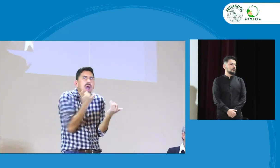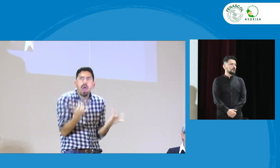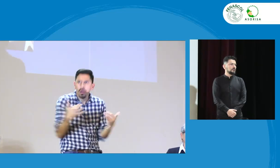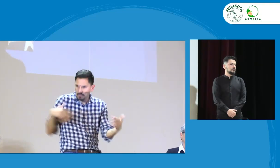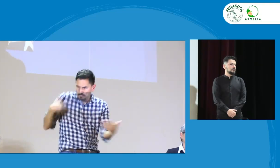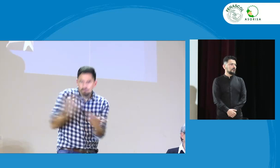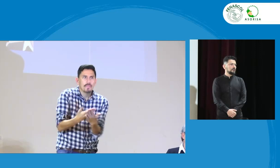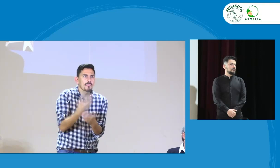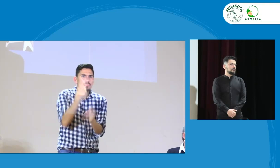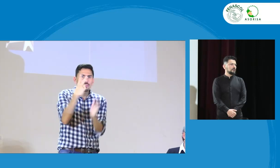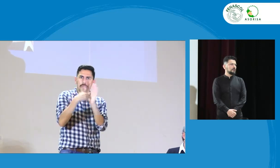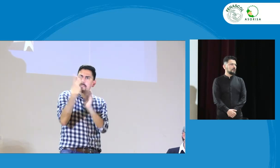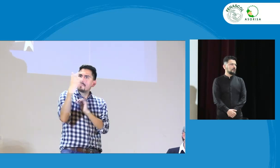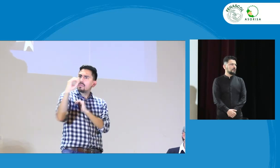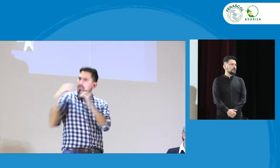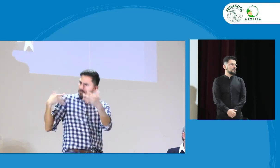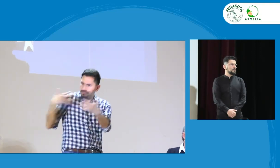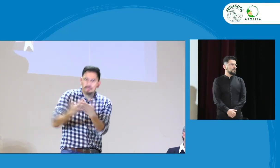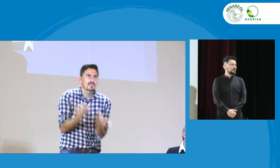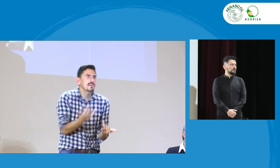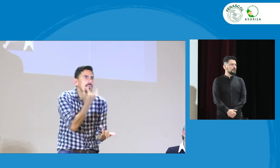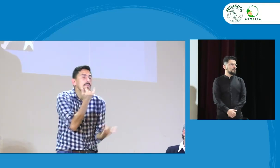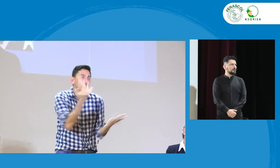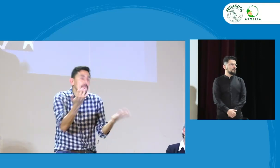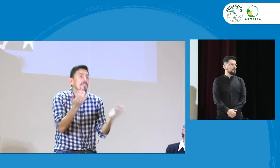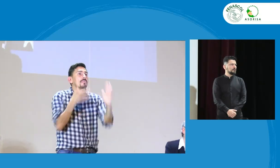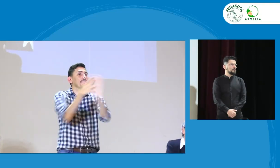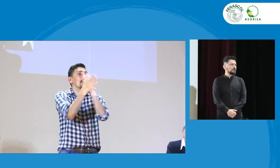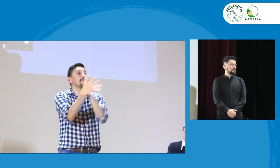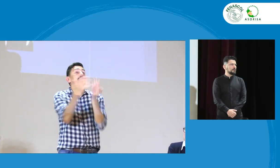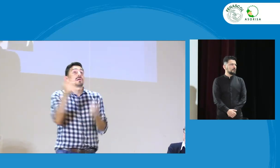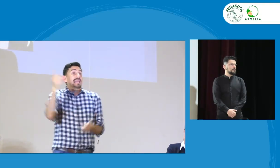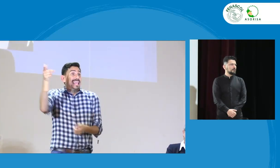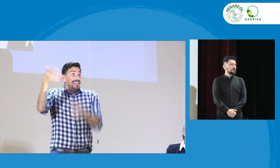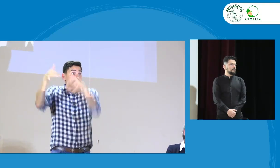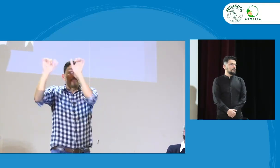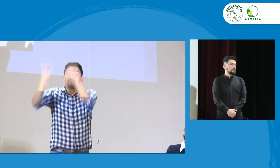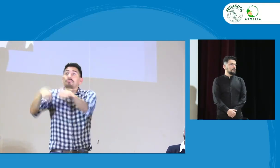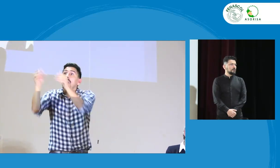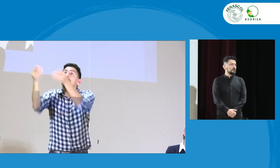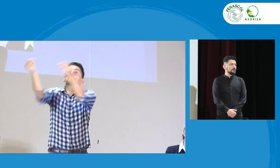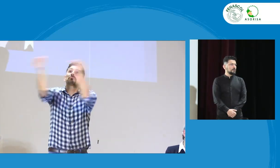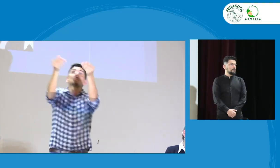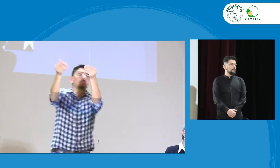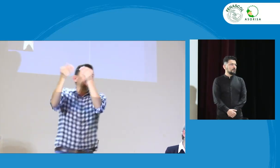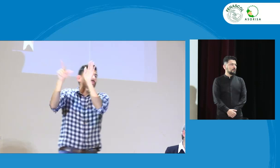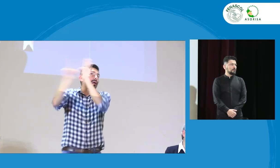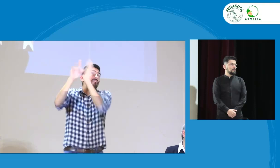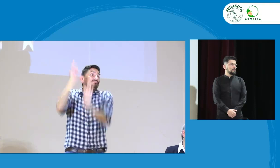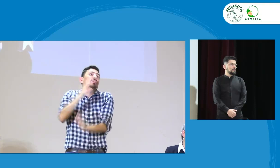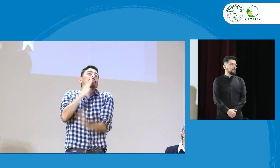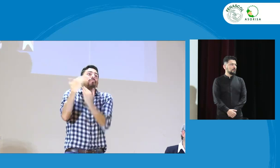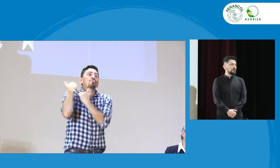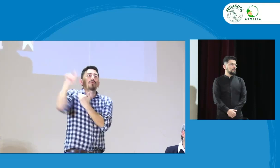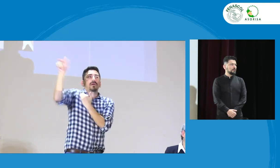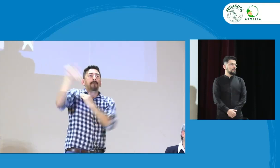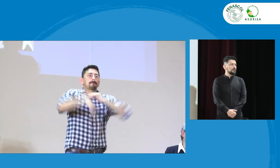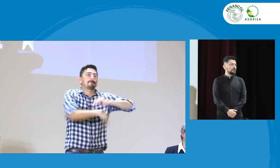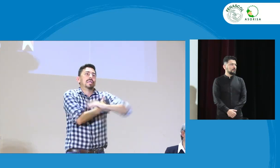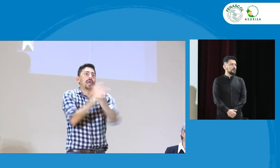lo dice el artículo, desde el 2020 hasta la fecha. Cuando ya sea la aprobación